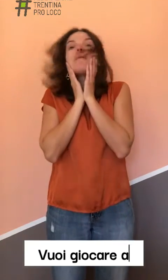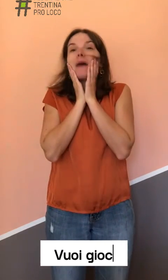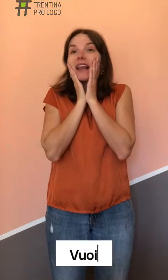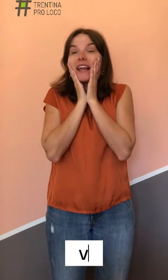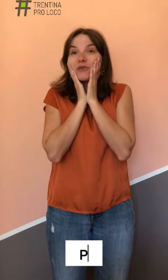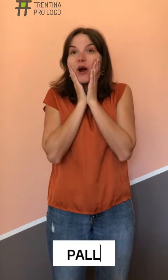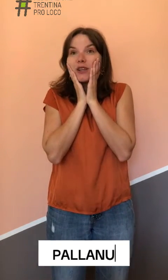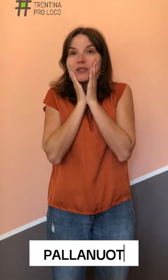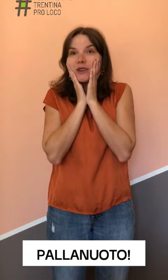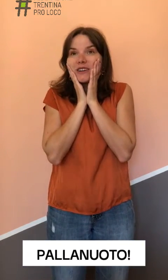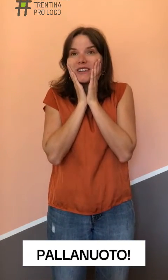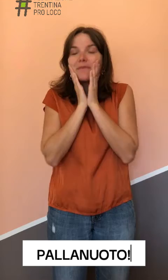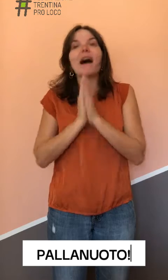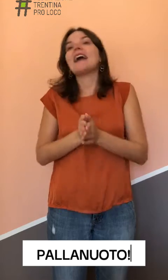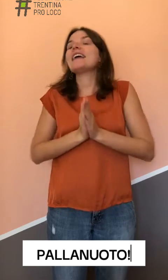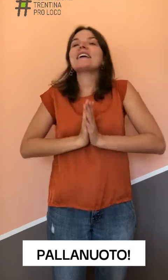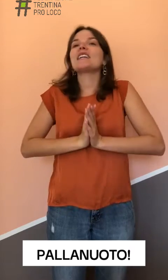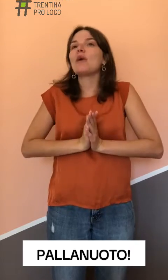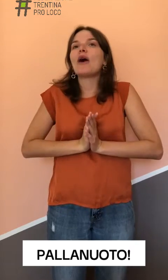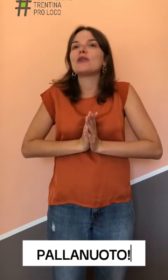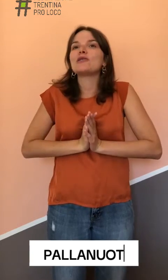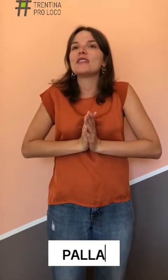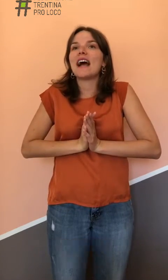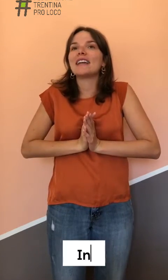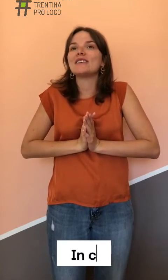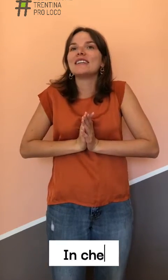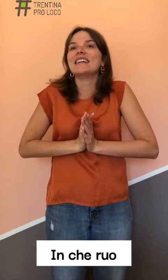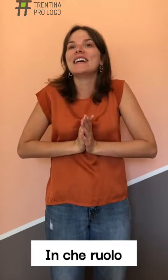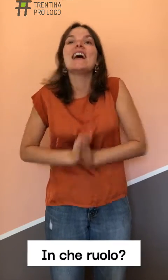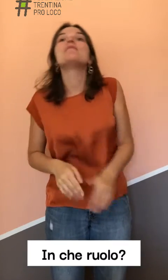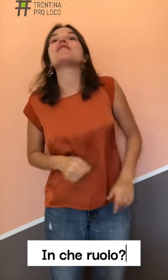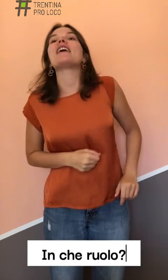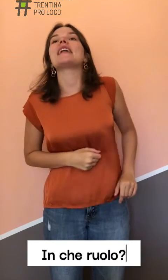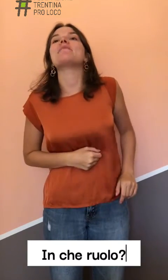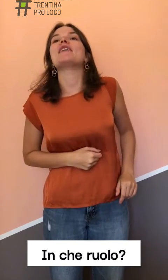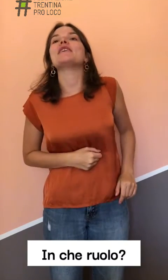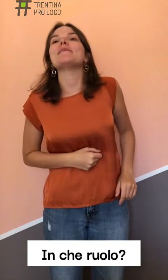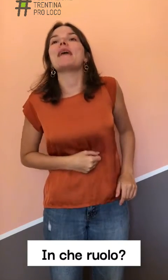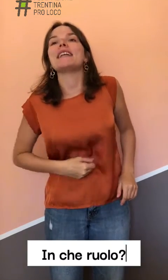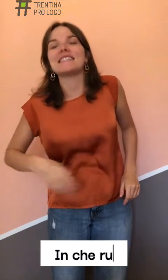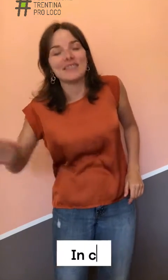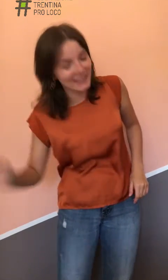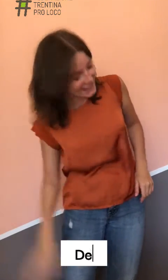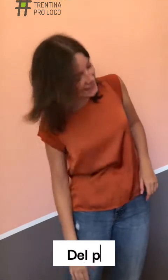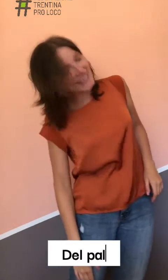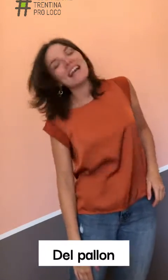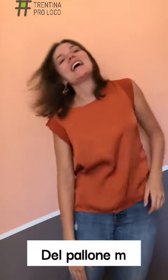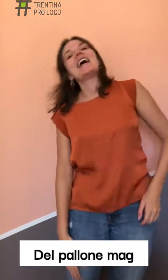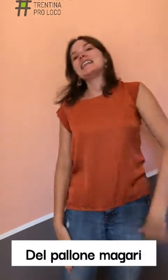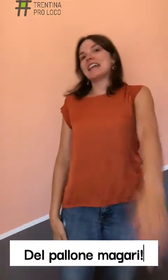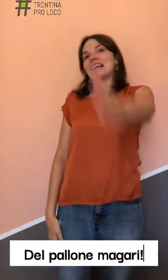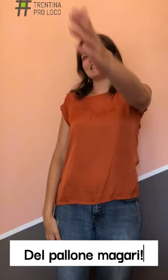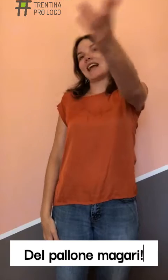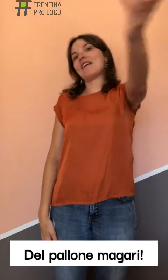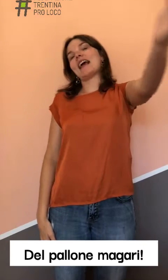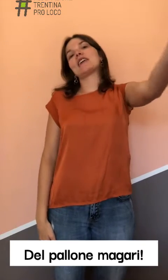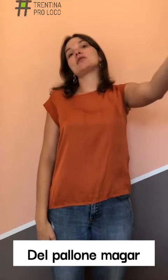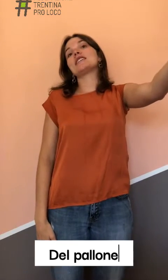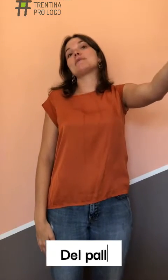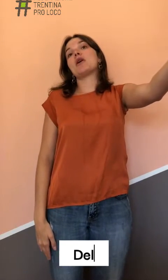Palla nuoto! Ma in che ruolo, Giuliano? Per fare il ballone, immagino! Dai, dai, va là che non te se può